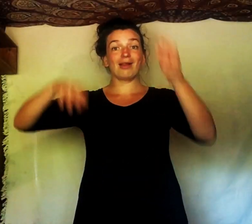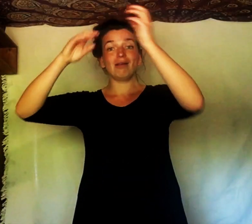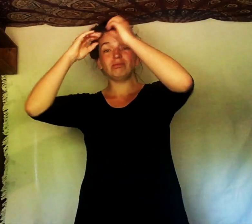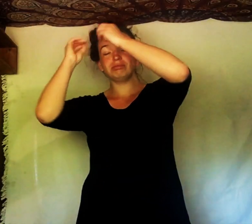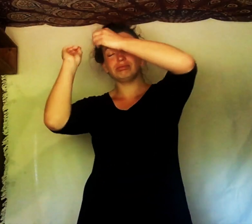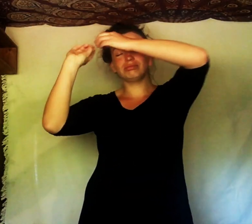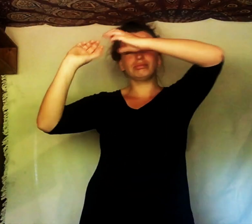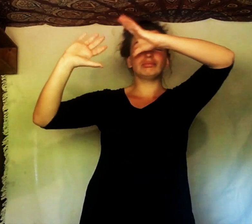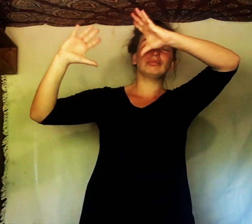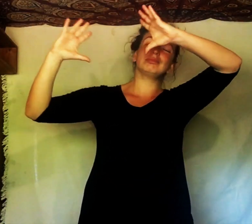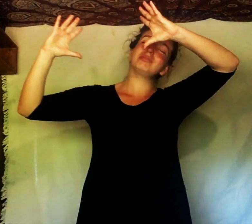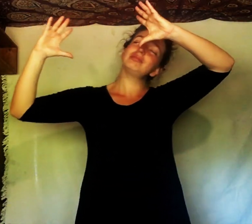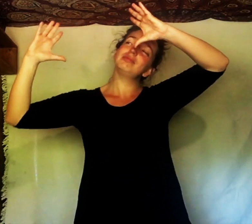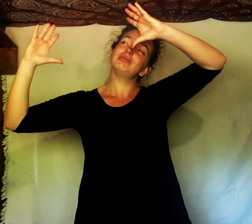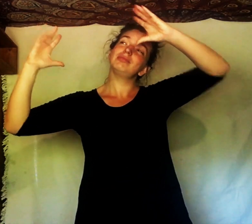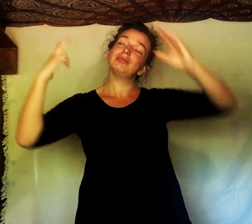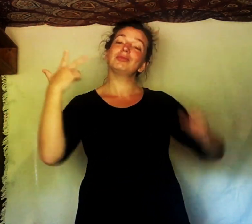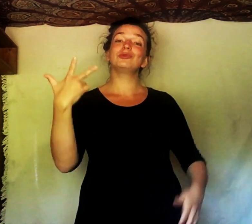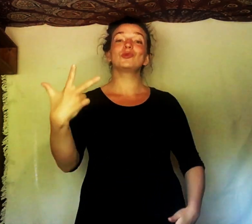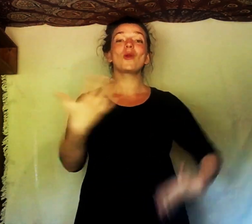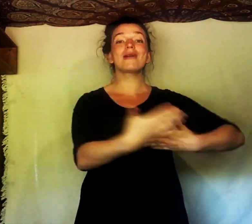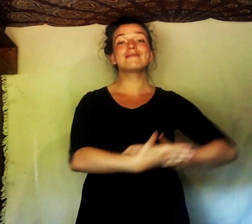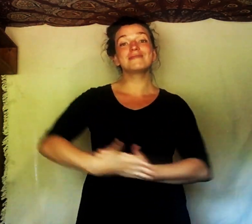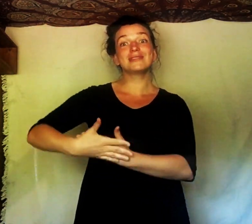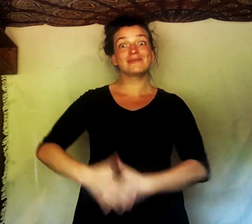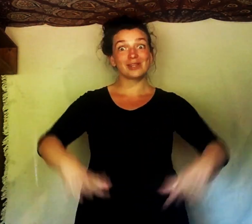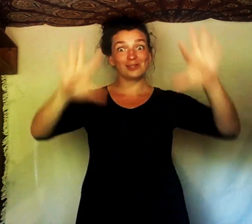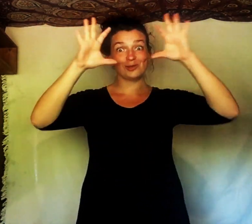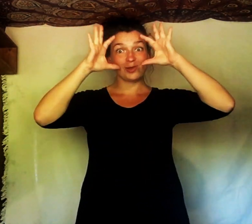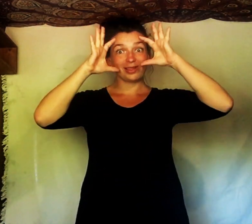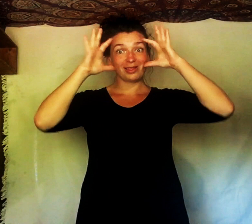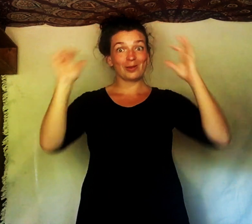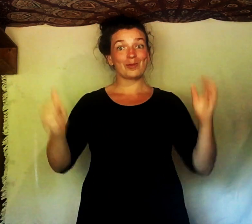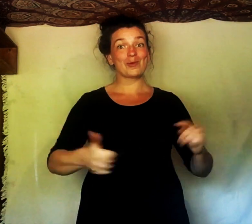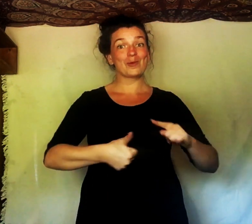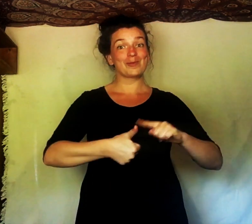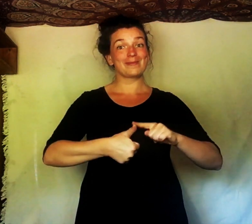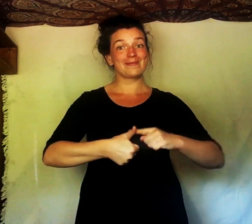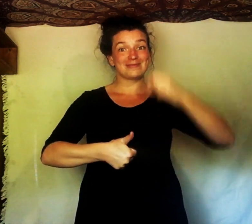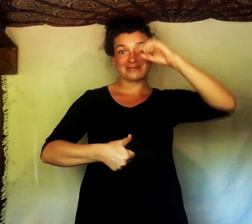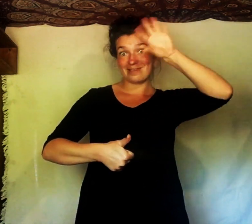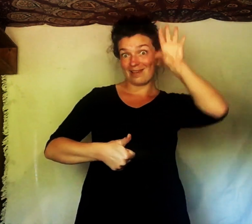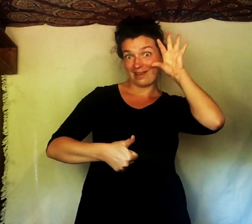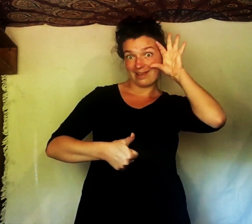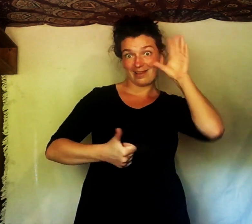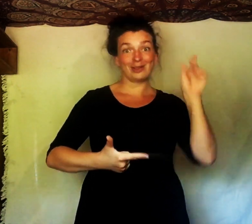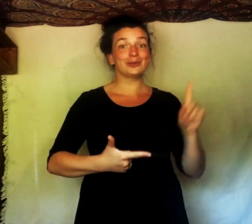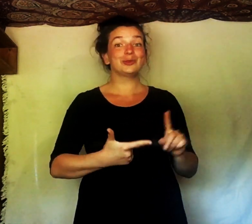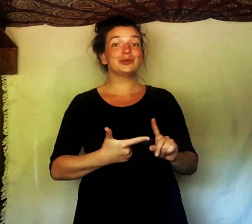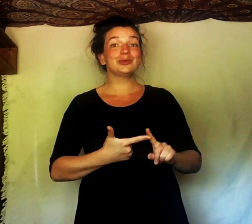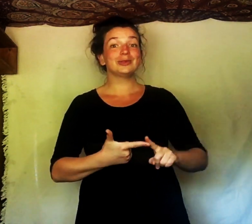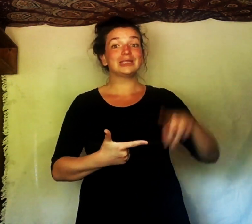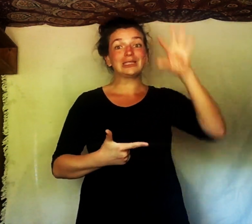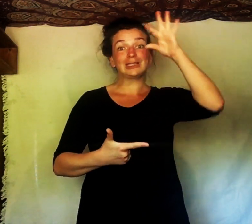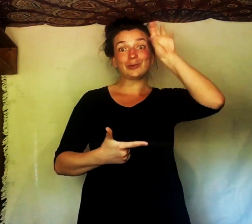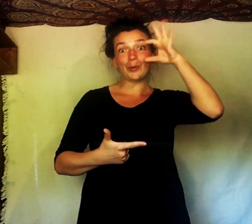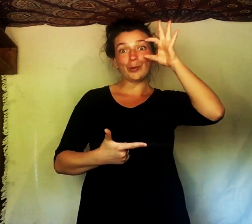Il était une fois trois bébés chouettes, Sarah, Rémi